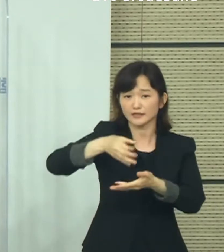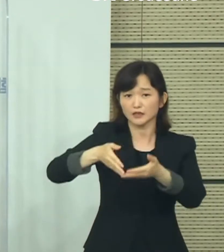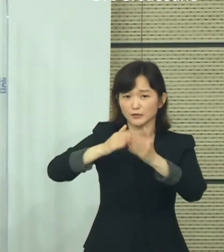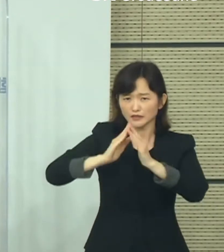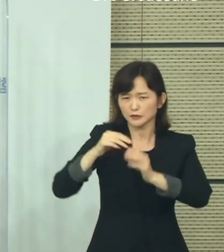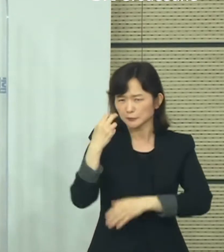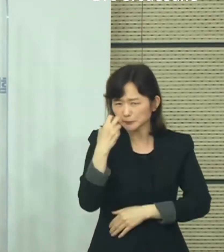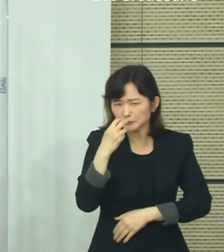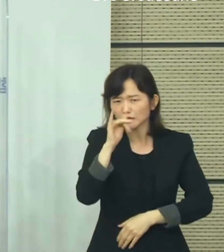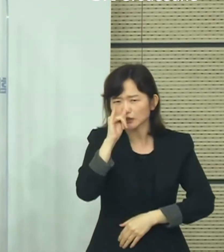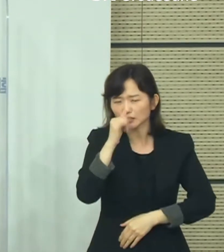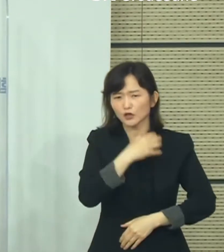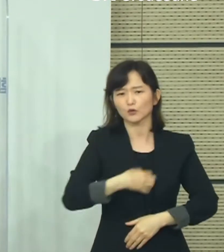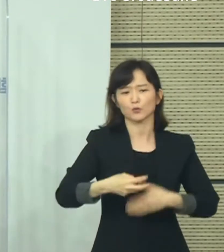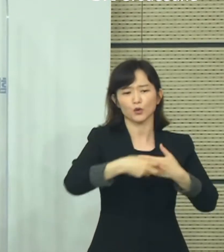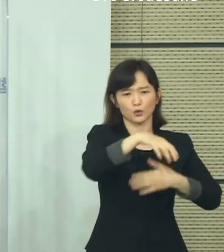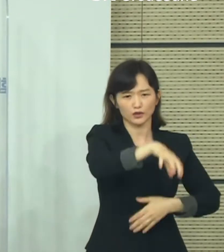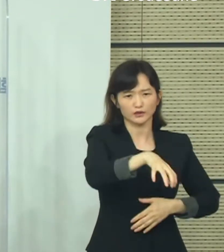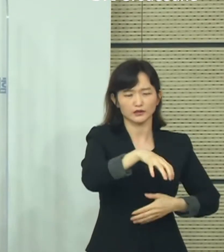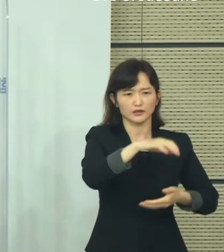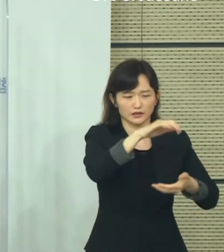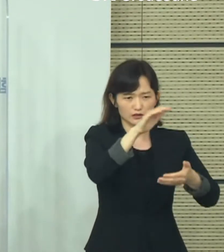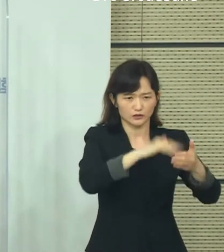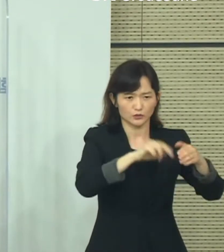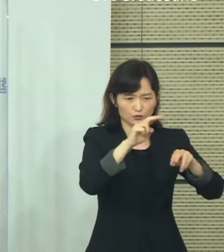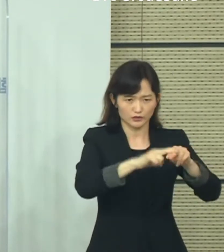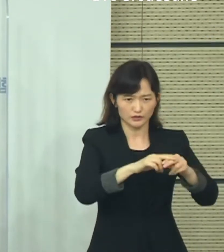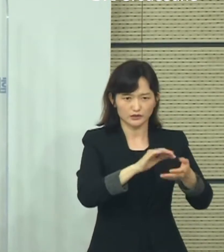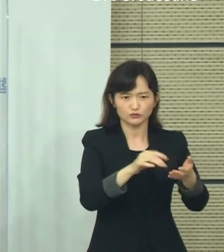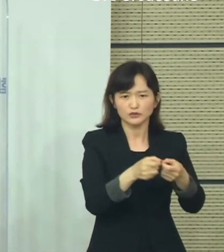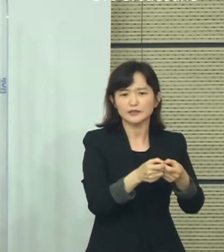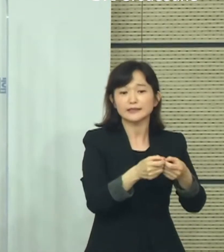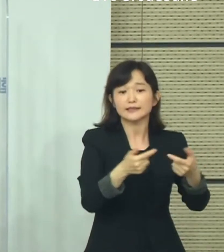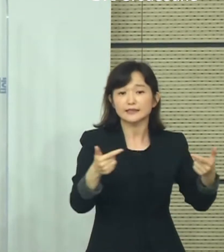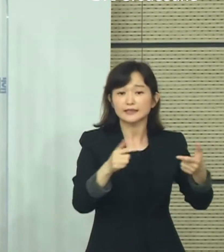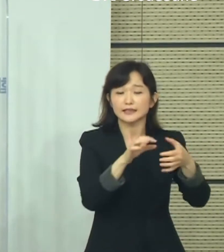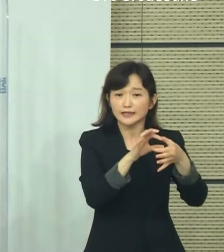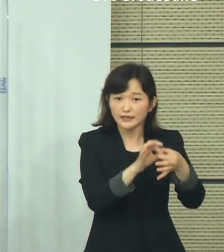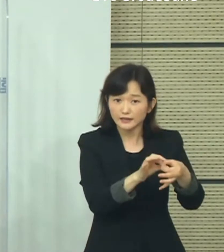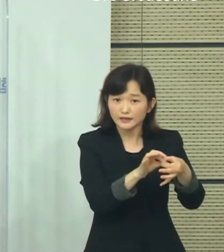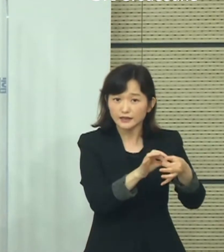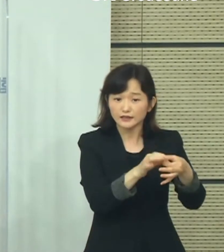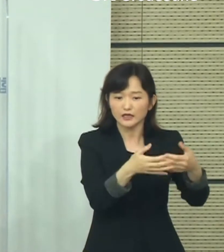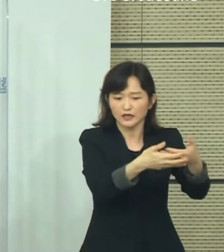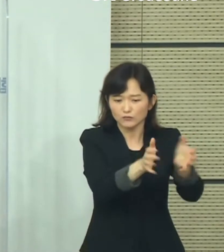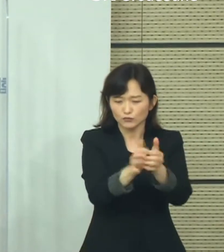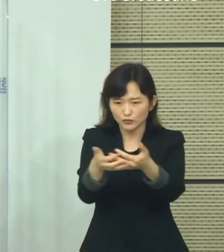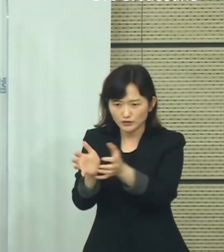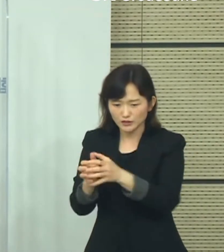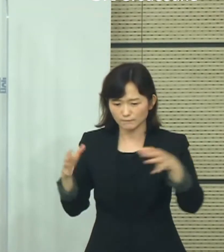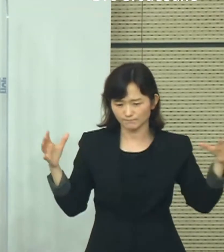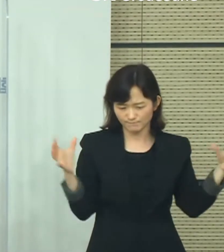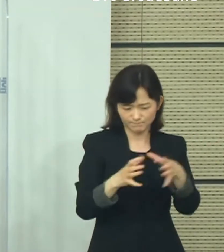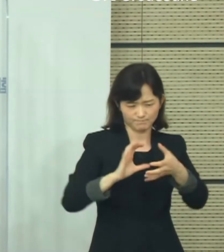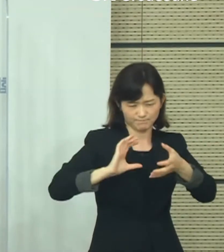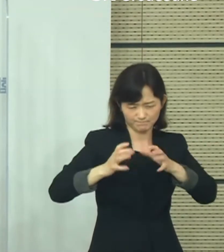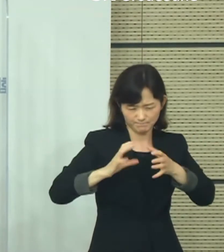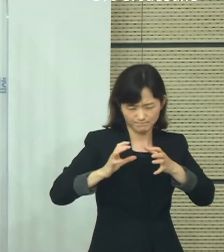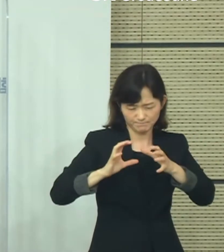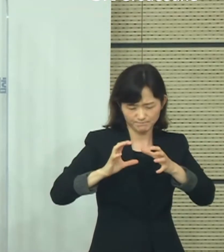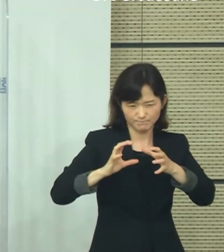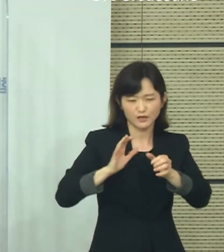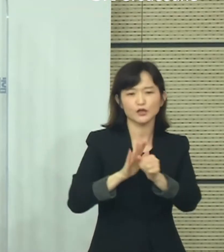검토하고 있으며 보건소의 정규직 인력 확충을 위해 관련 부처 간에 긴밀히 협력할